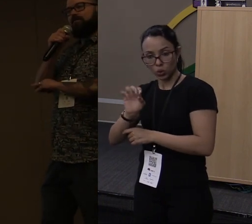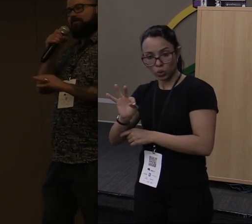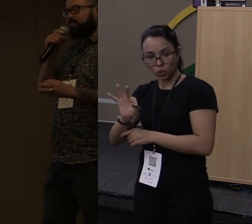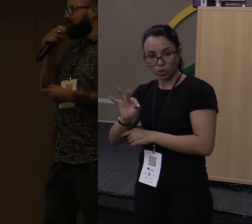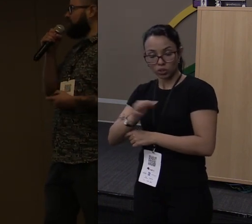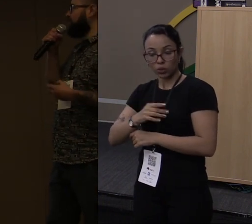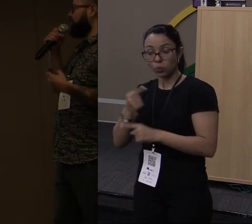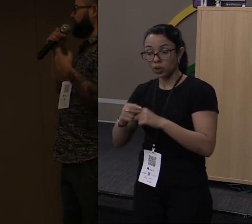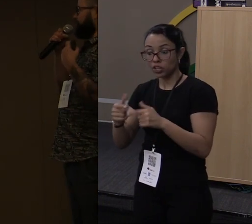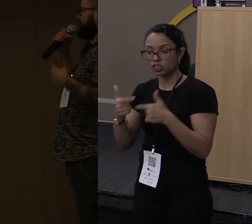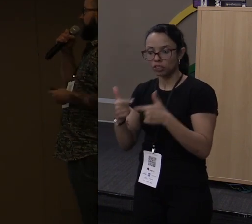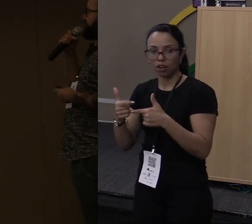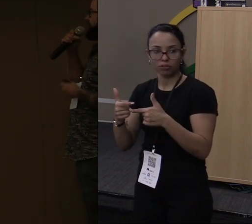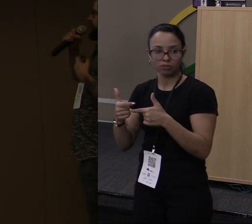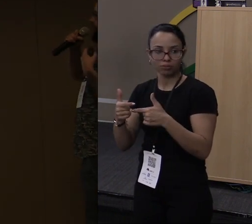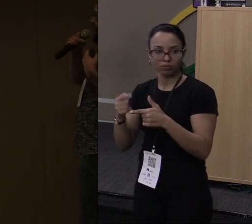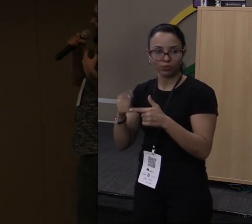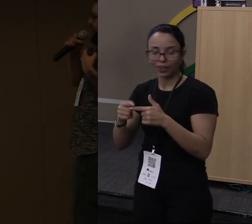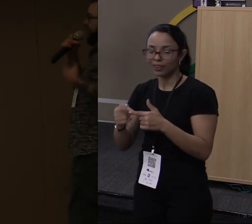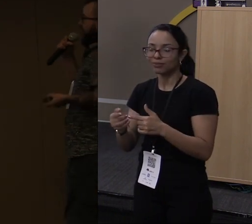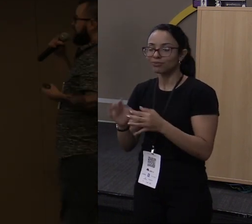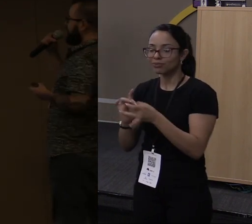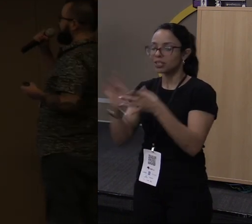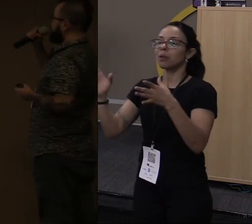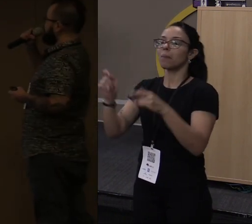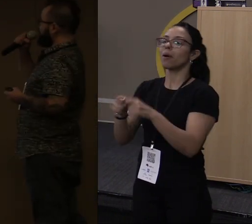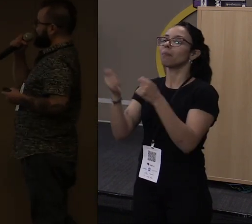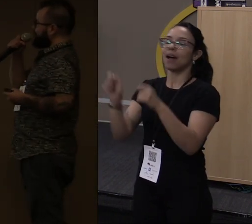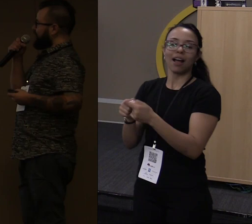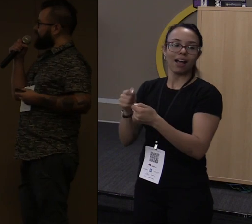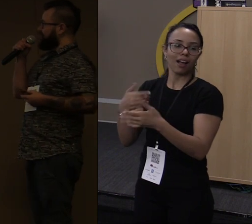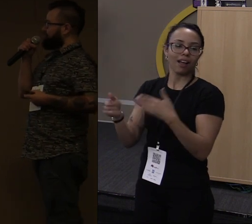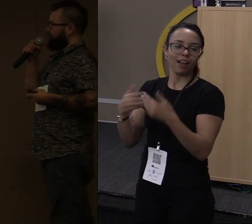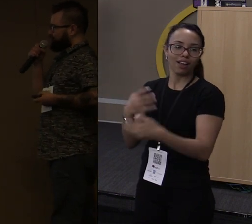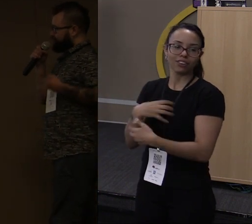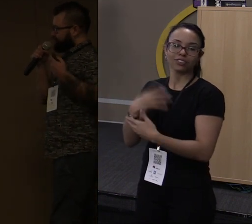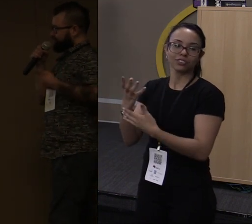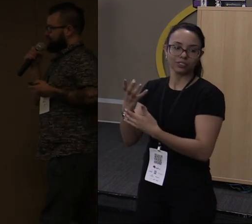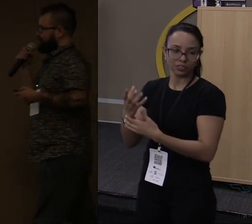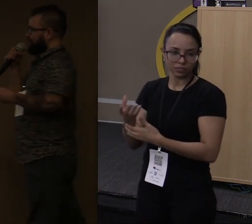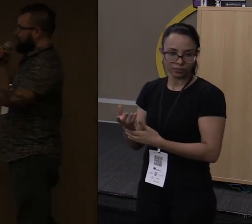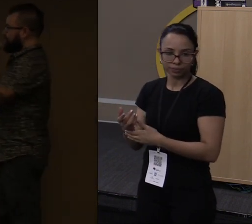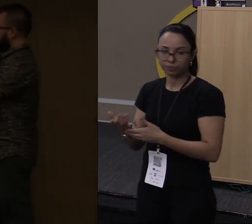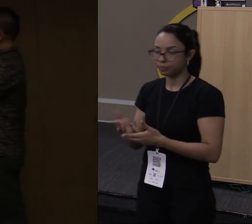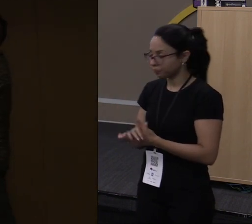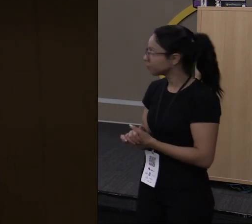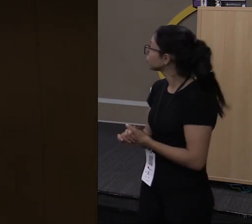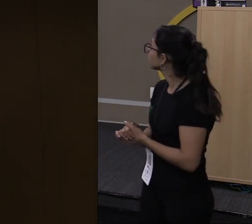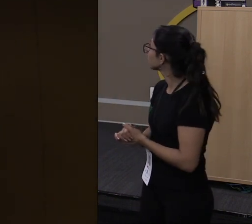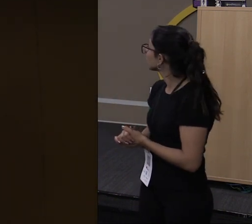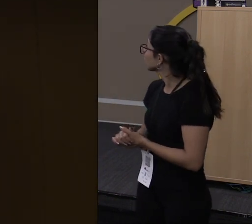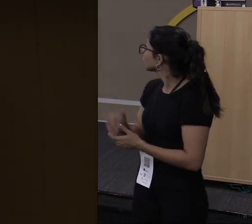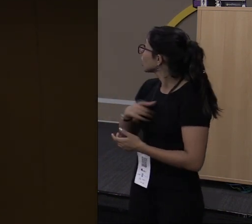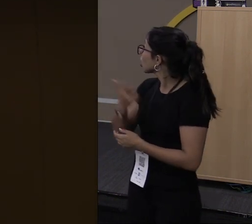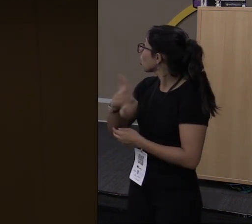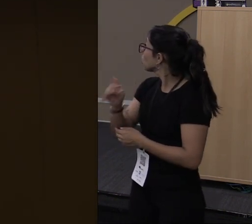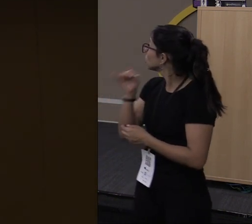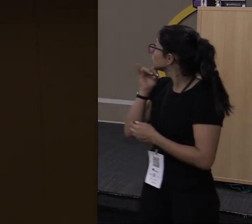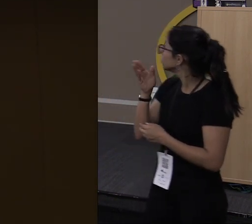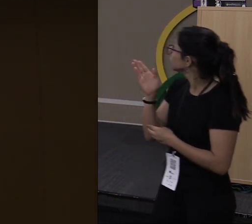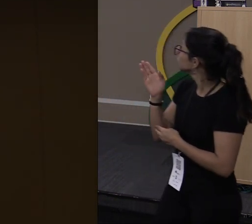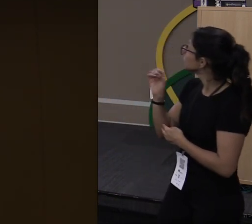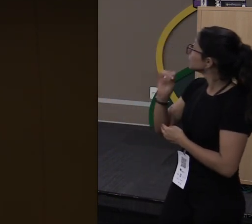Compilou, está tudo tranquilo. Beleza? Aí eu tenho mais um exemplo. Se eu fizer isso daqui em Rust,